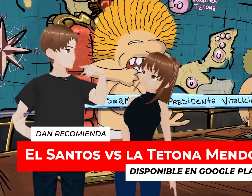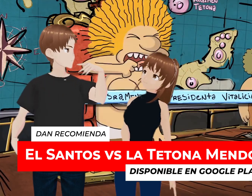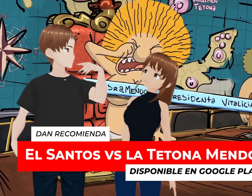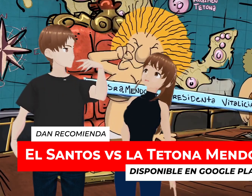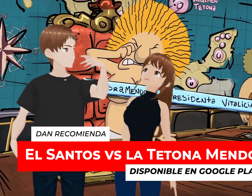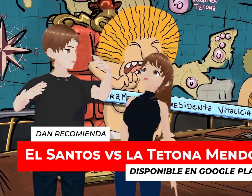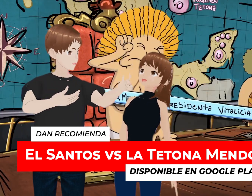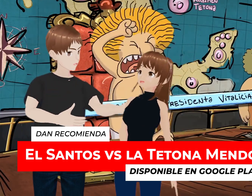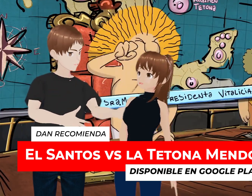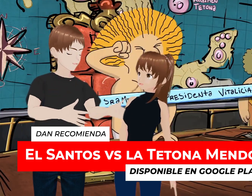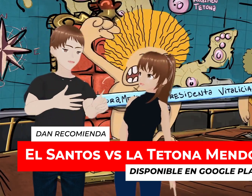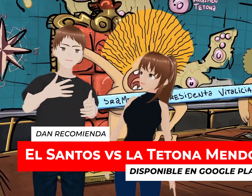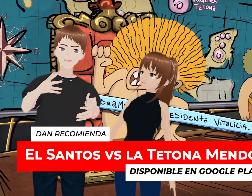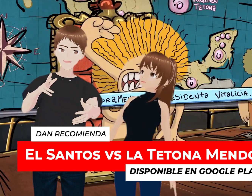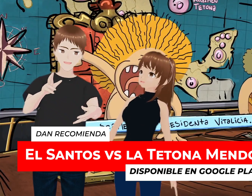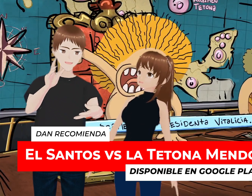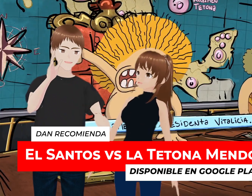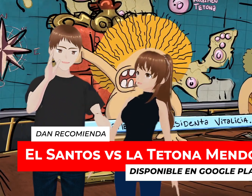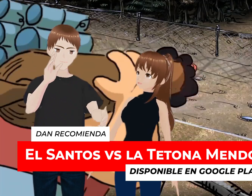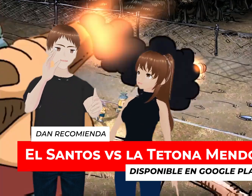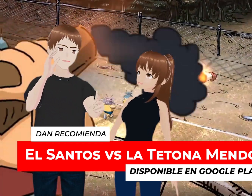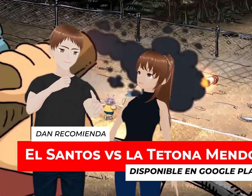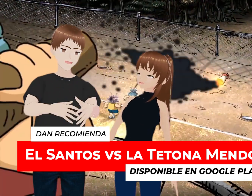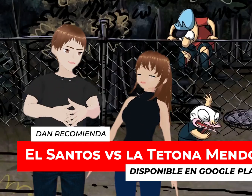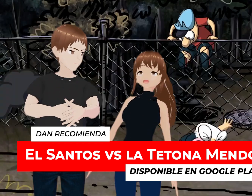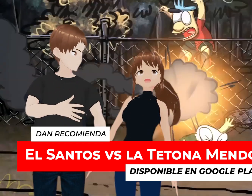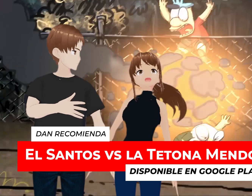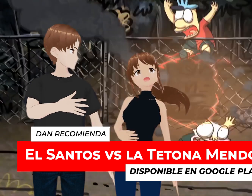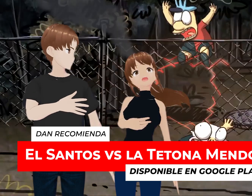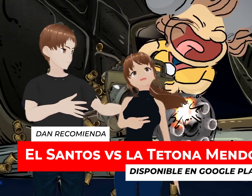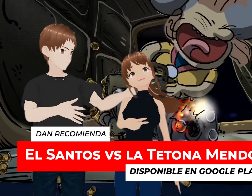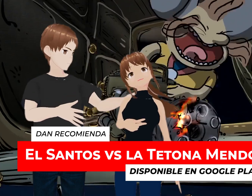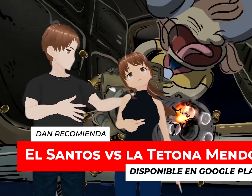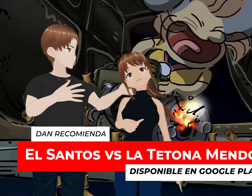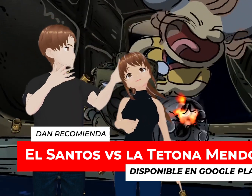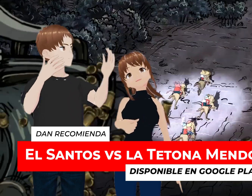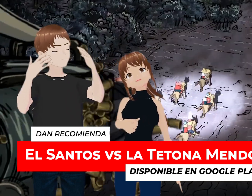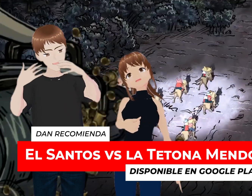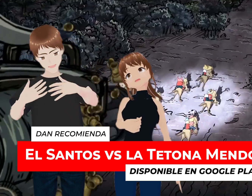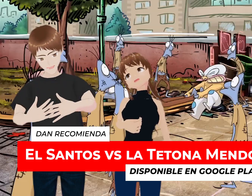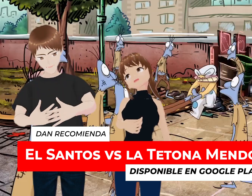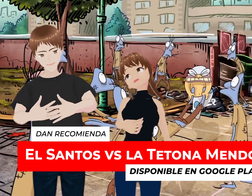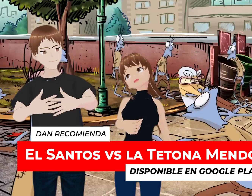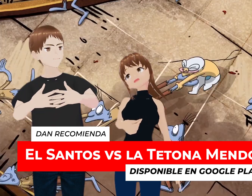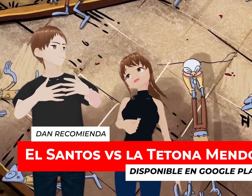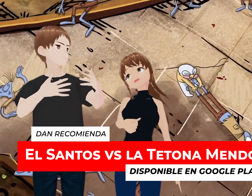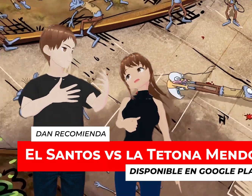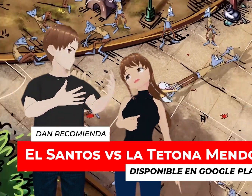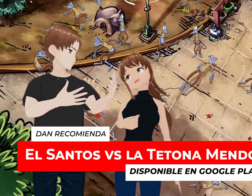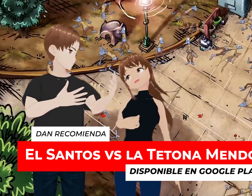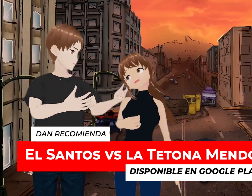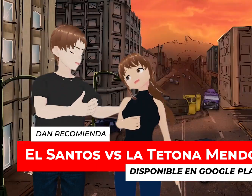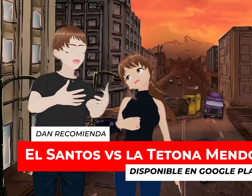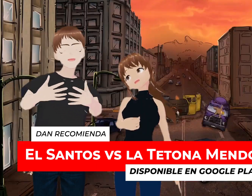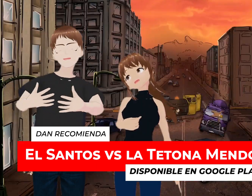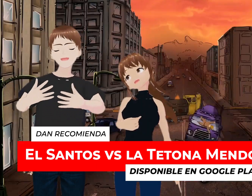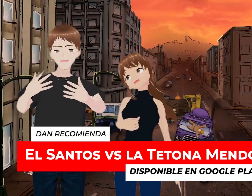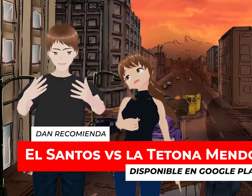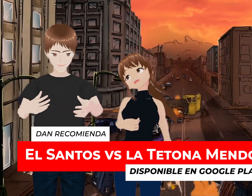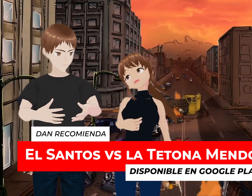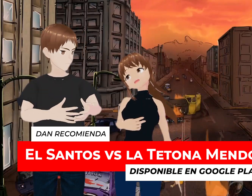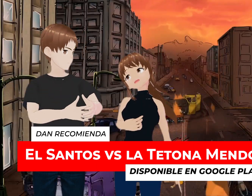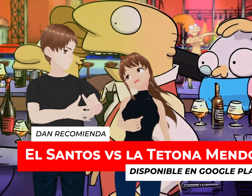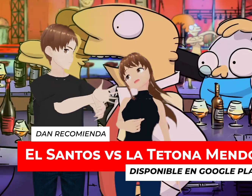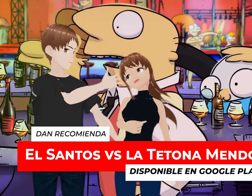Menos Inteligentes Como lo son Los zombies de Zaguayo Son tus zombies Son nuestros zombies Zombies de Zaguayo